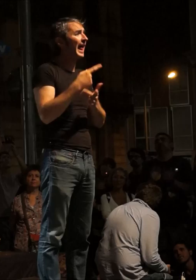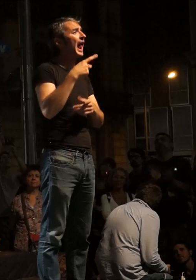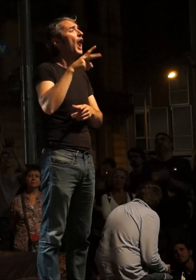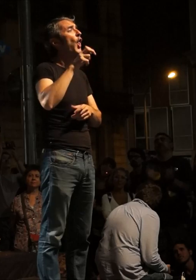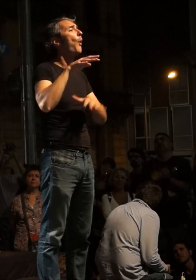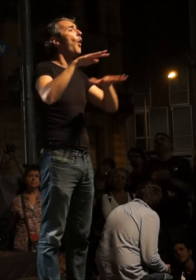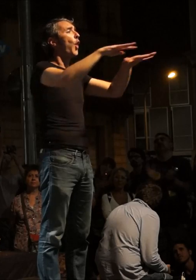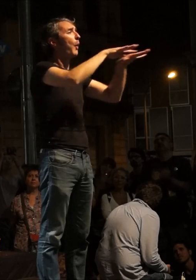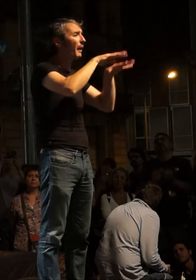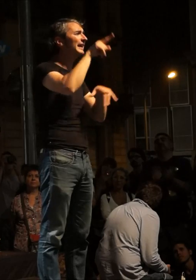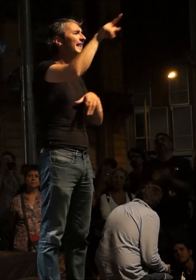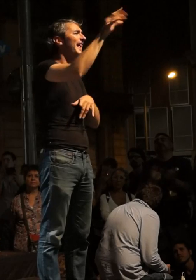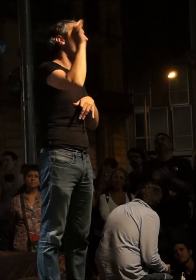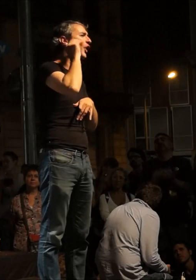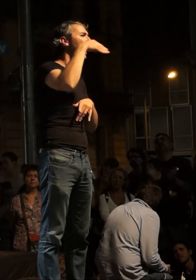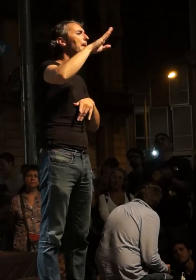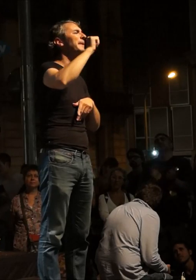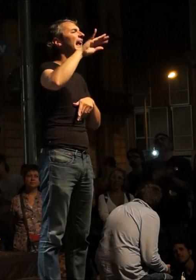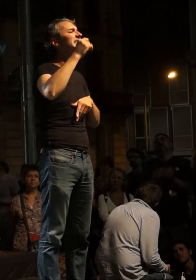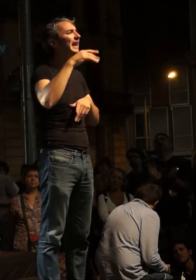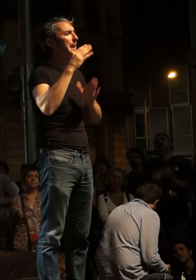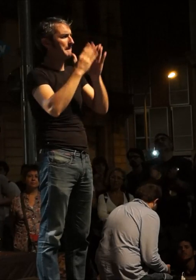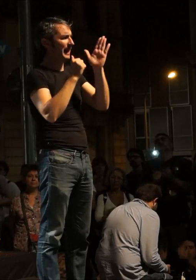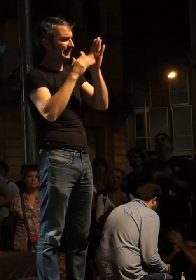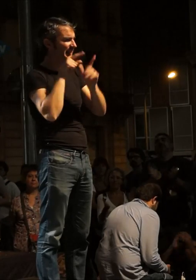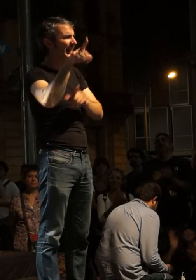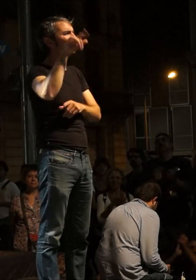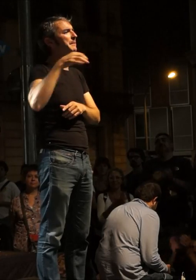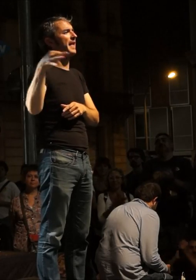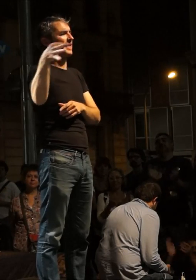Barris hi ha a Picasent i hi ha a Vanacor